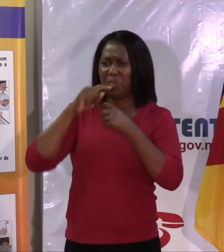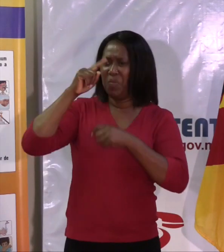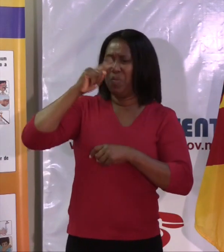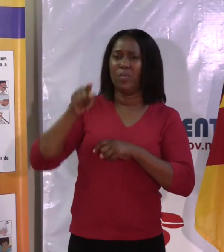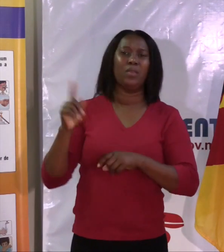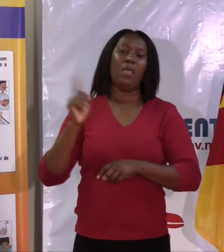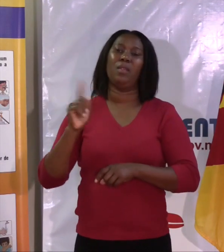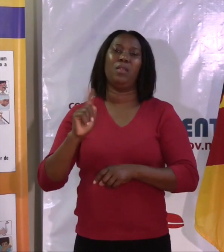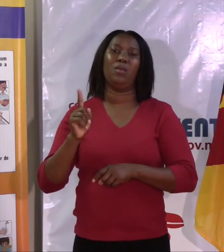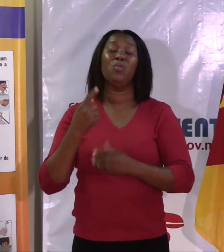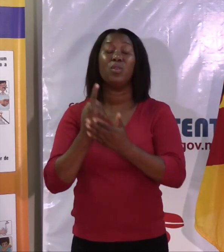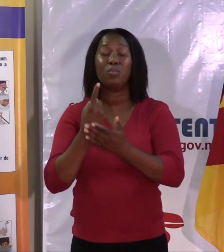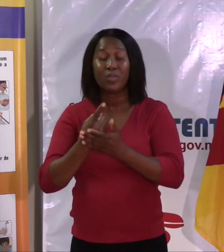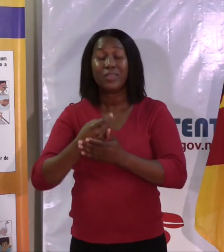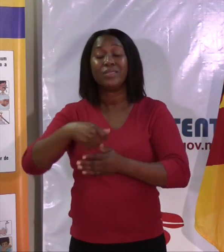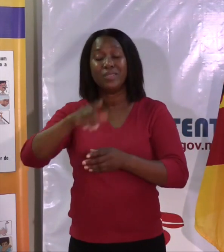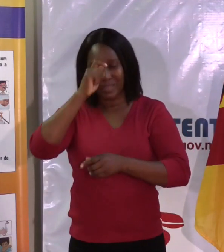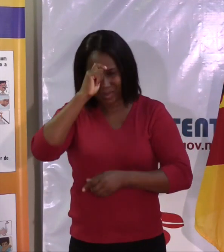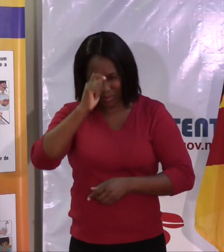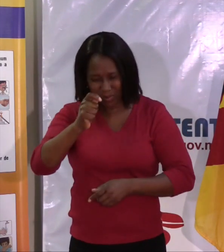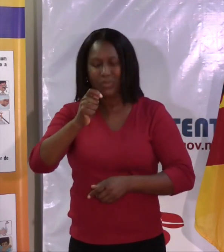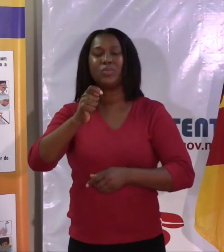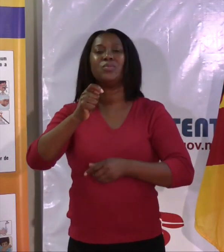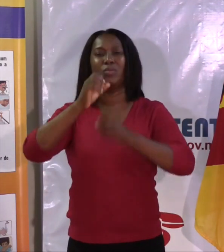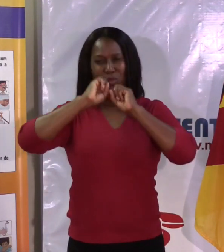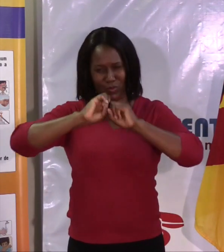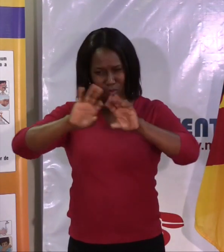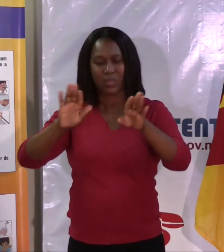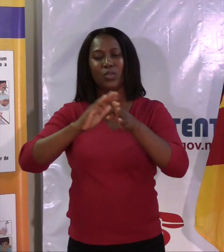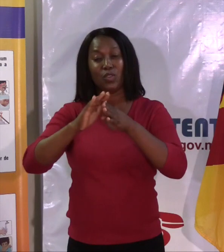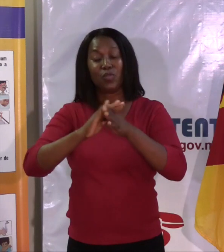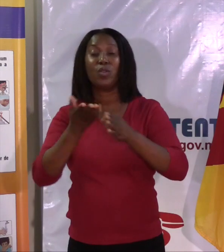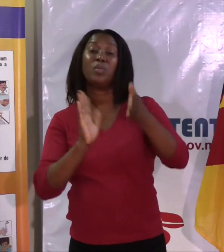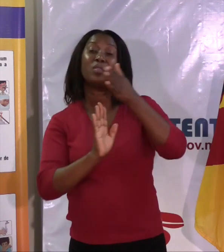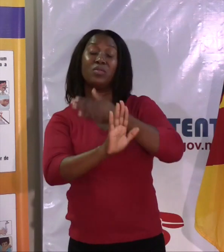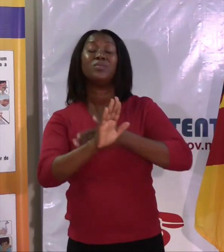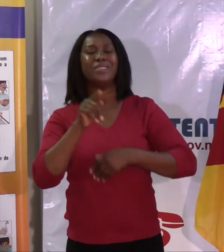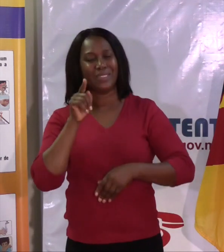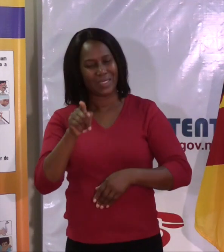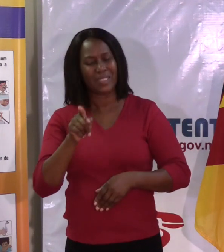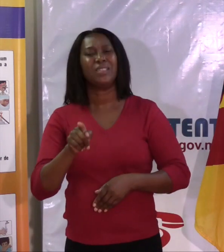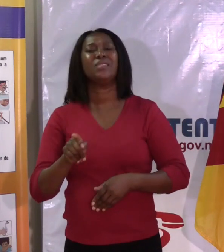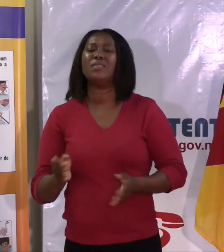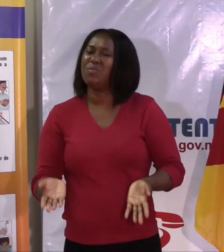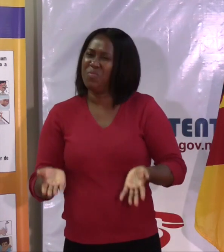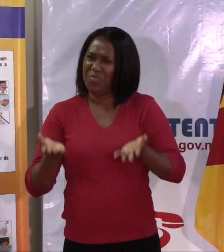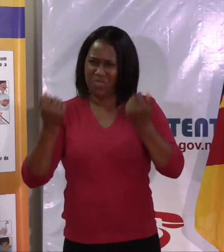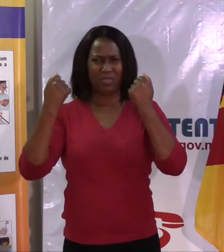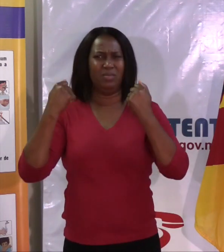cumprir com aquilo que é informação e difundir mais as medidas preventivas. Acho que aí, seja de onde a pessoa vier, se nós